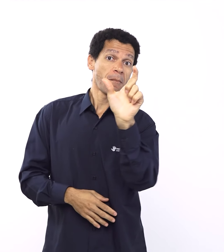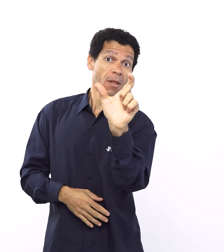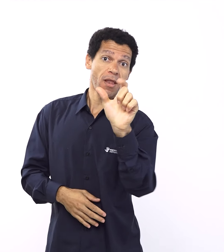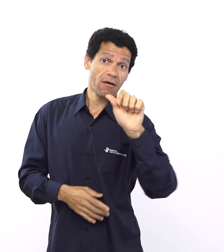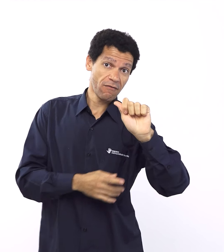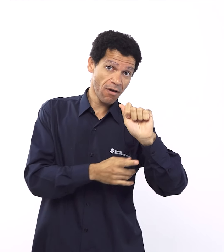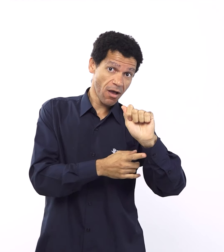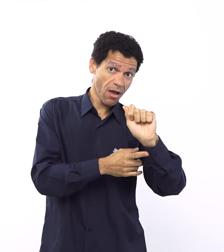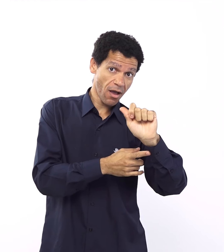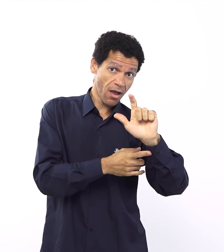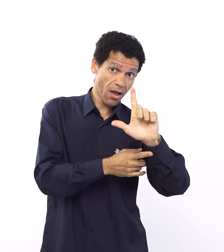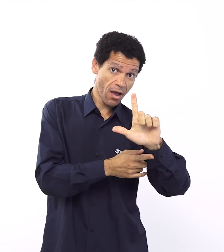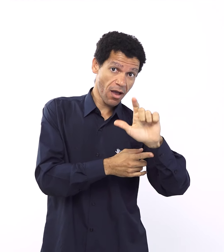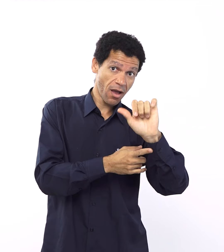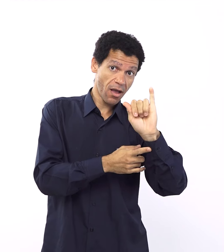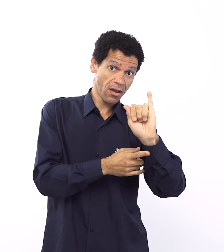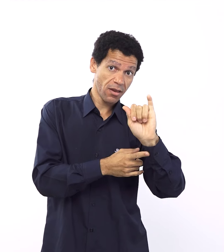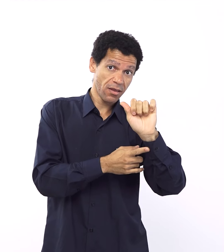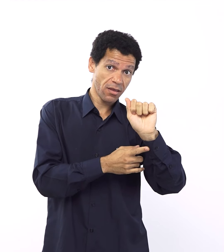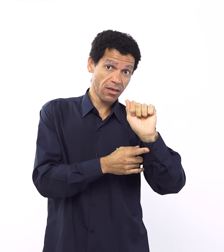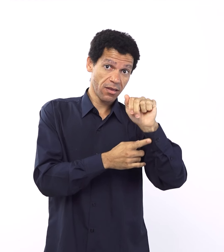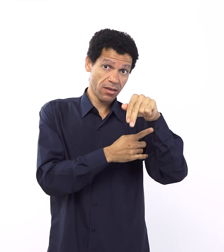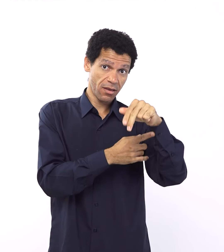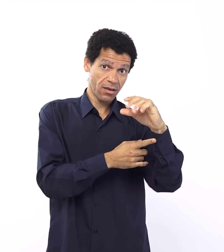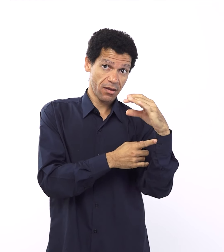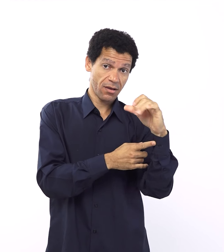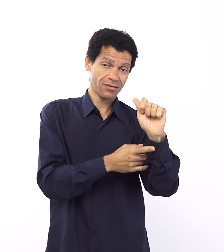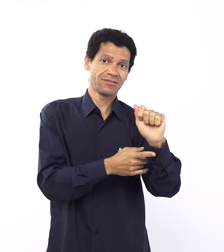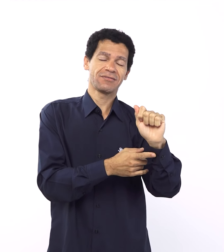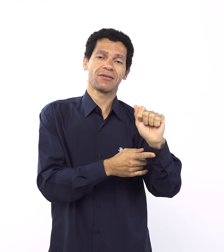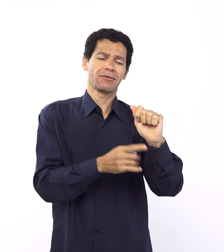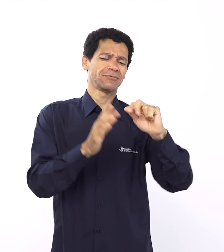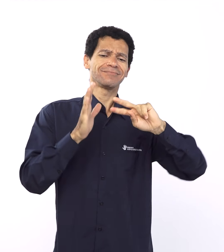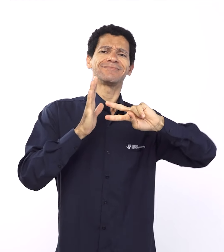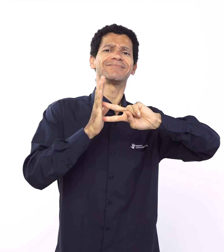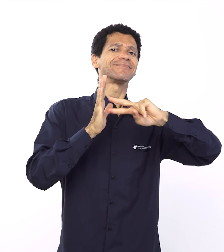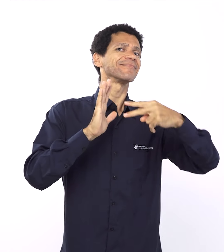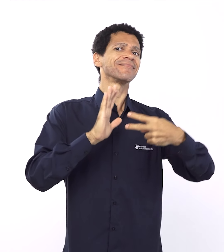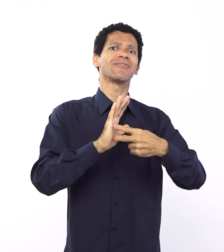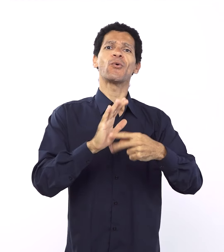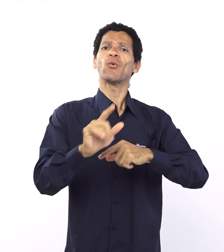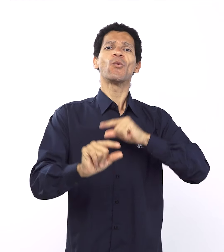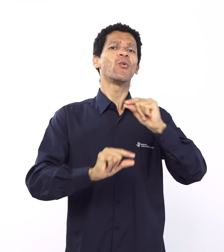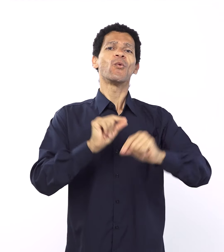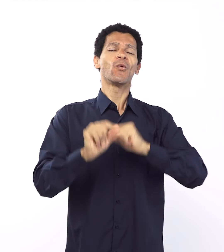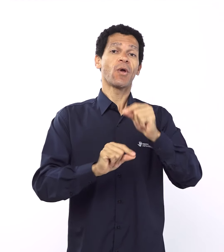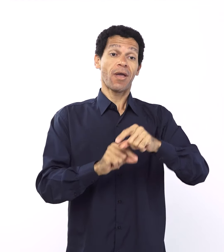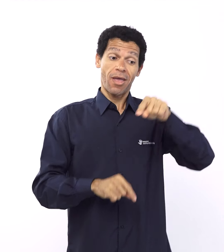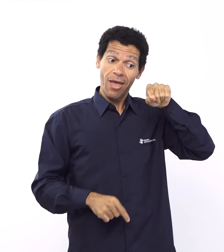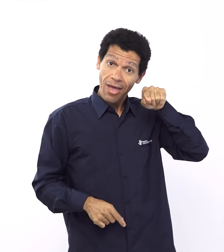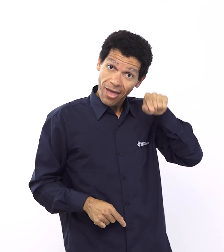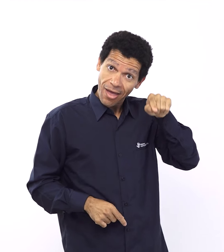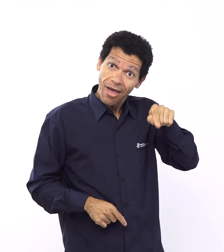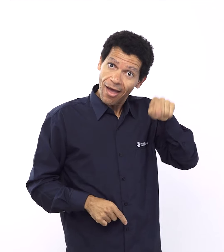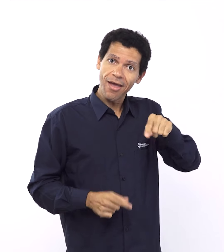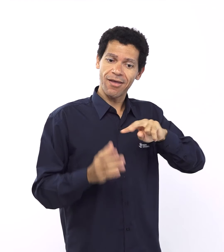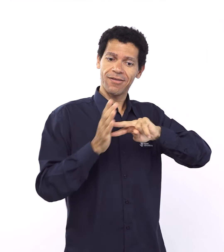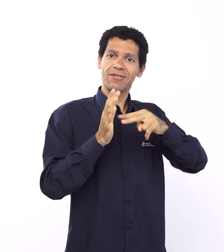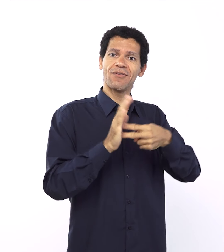É curioso destacar, acho que o primeiro destaque é que a aliança bíblica, ela tem a sua interface, ela tem a sua relação com as